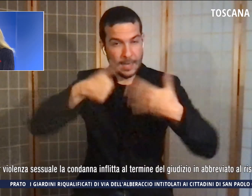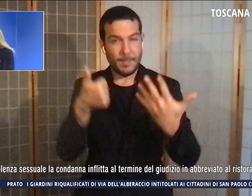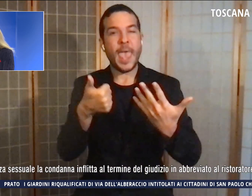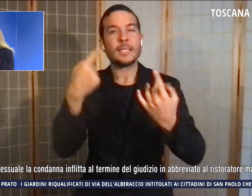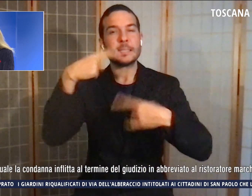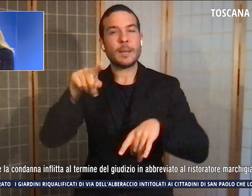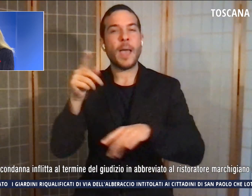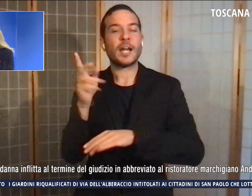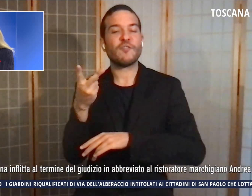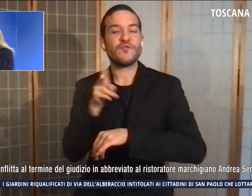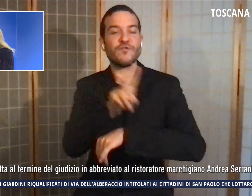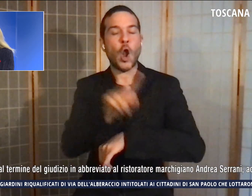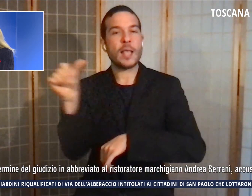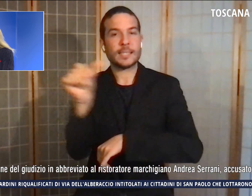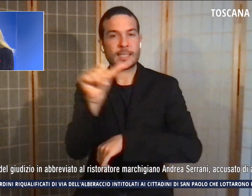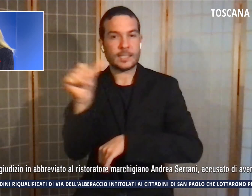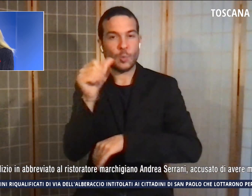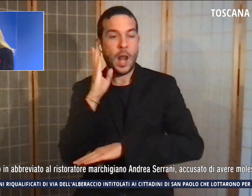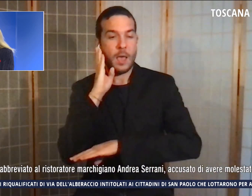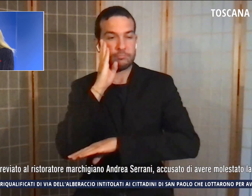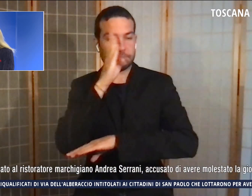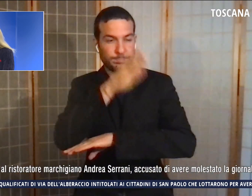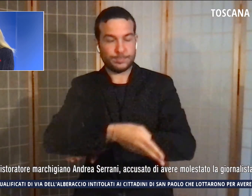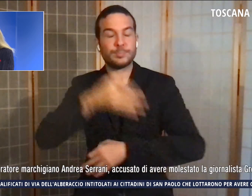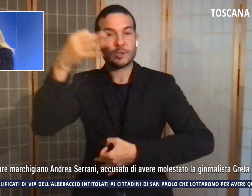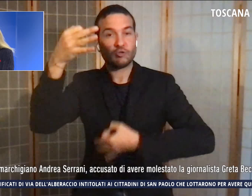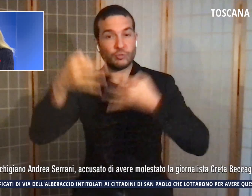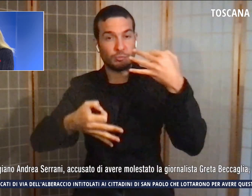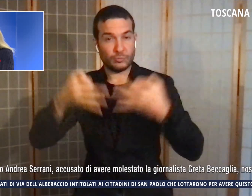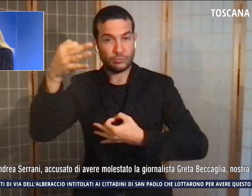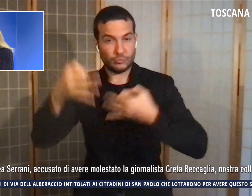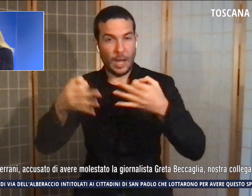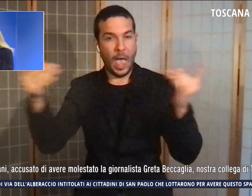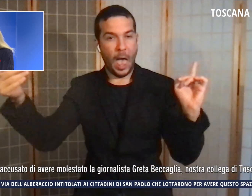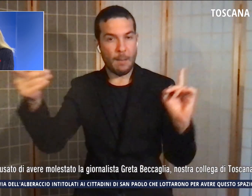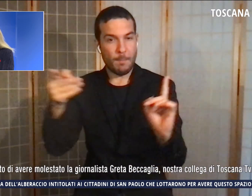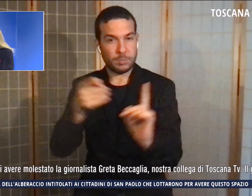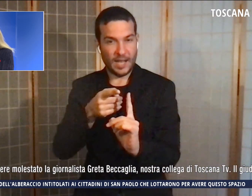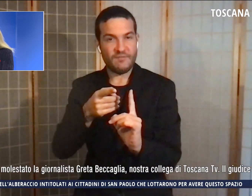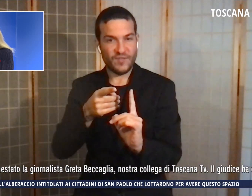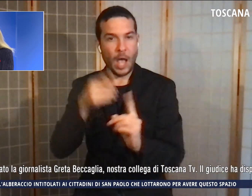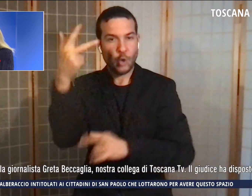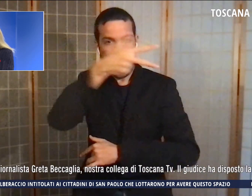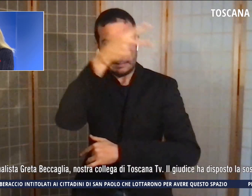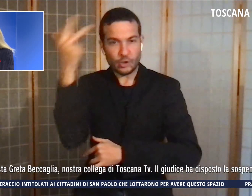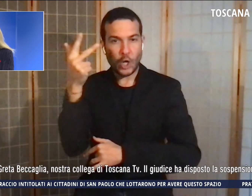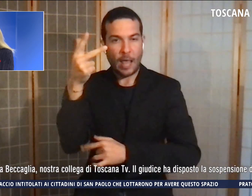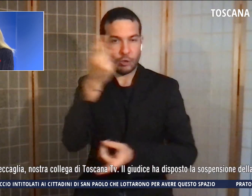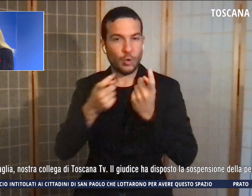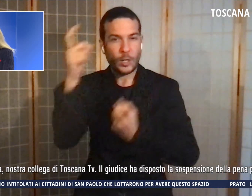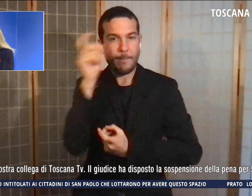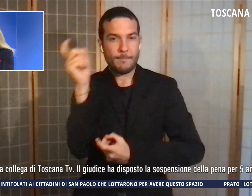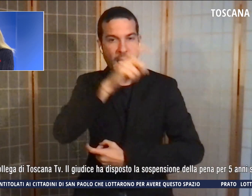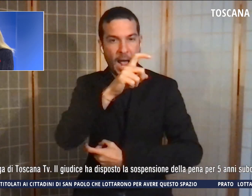termine del giudizio in abbreviato al ristoratore marchigiano Andrea Serrani